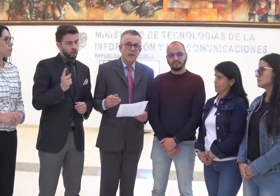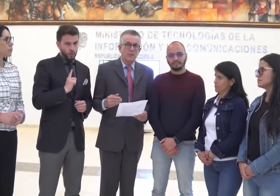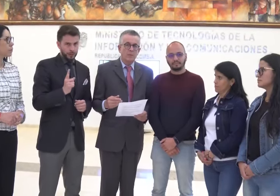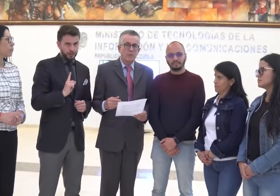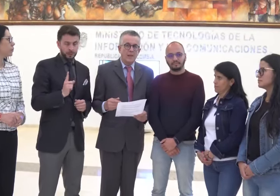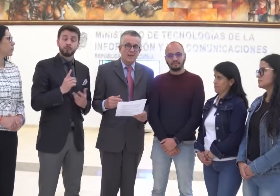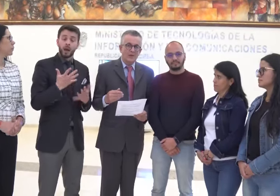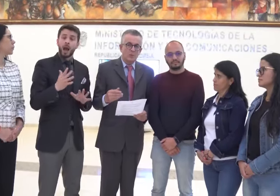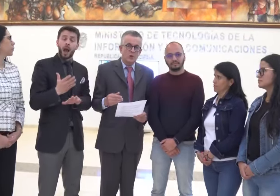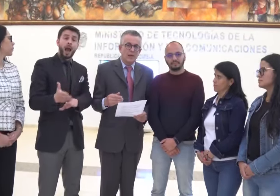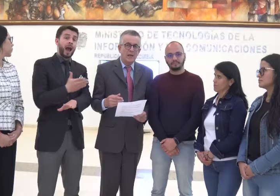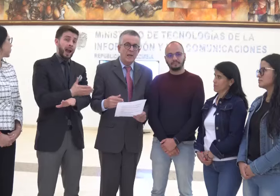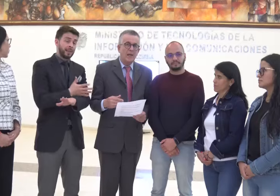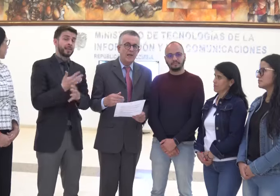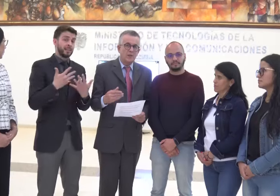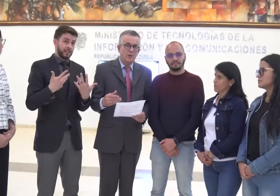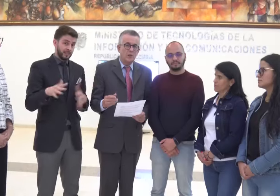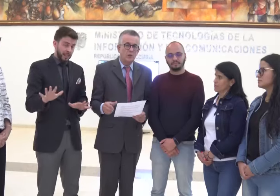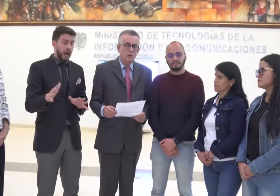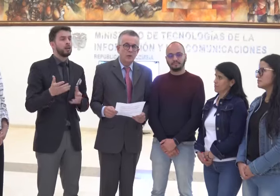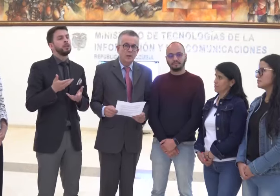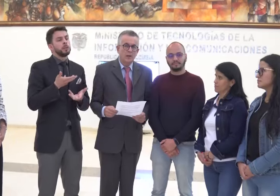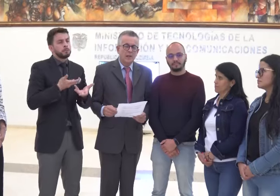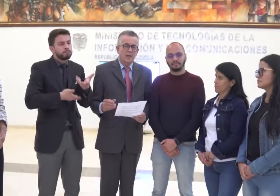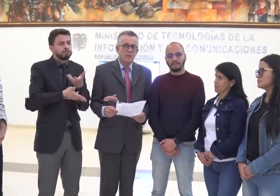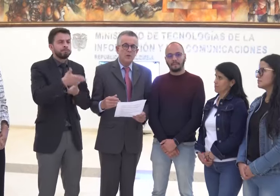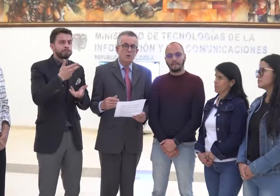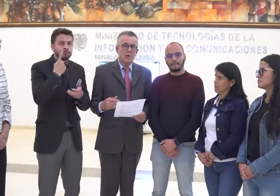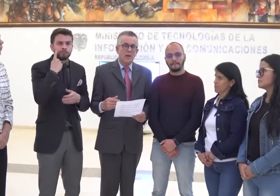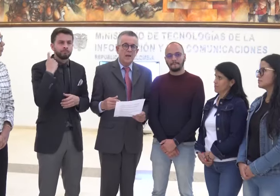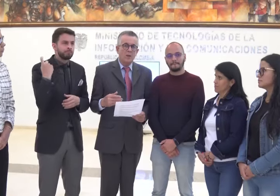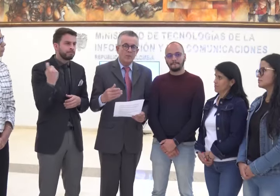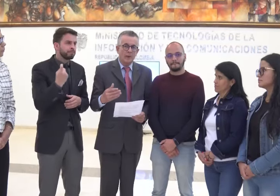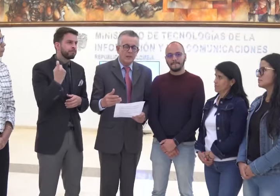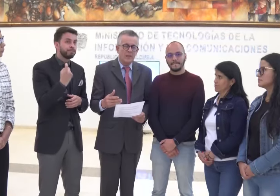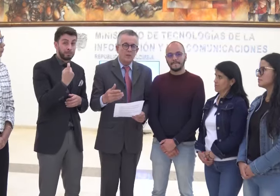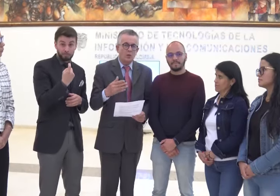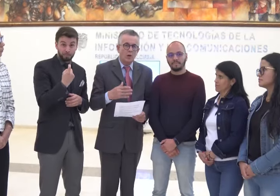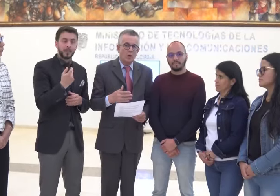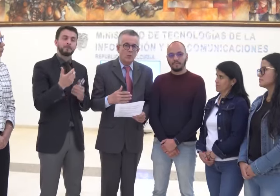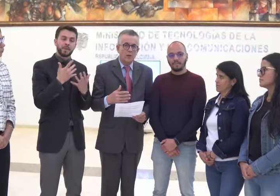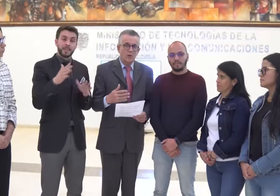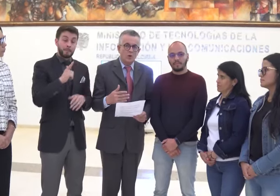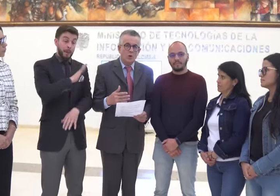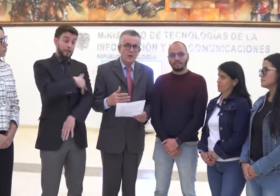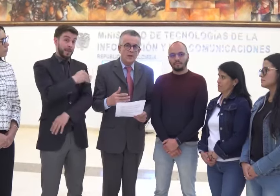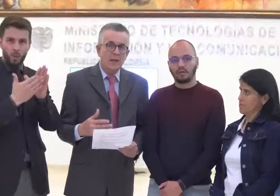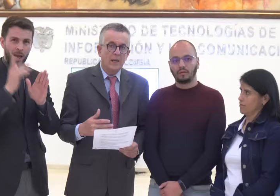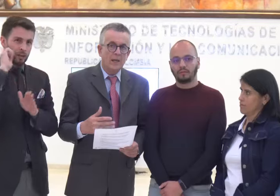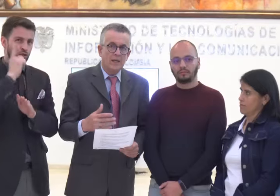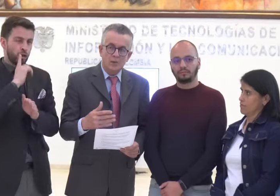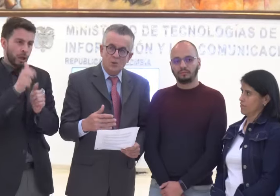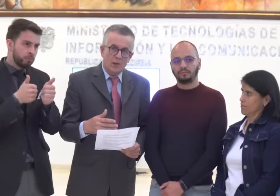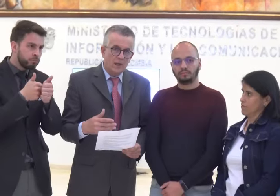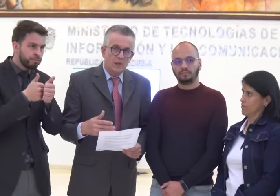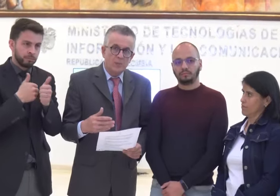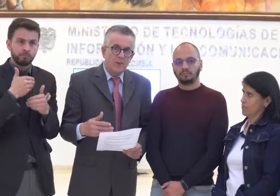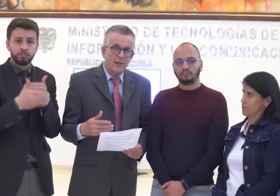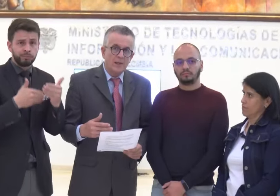que hacemos el ejercicio en términos del acompañamiento con la comunidad sorda. Esto es simplemente